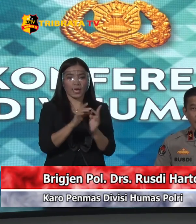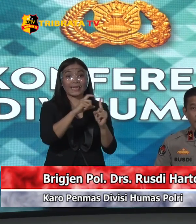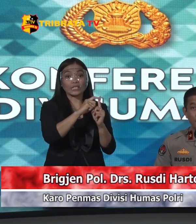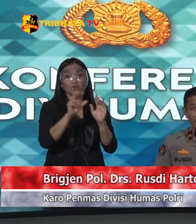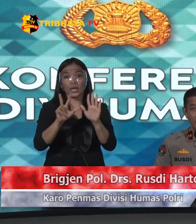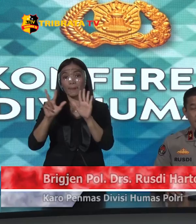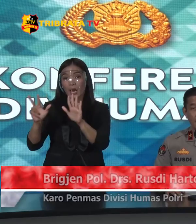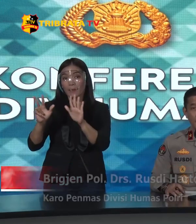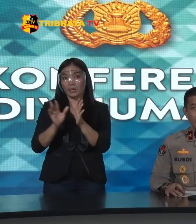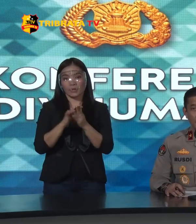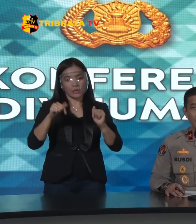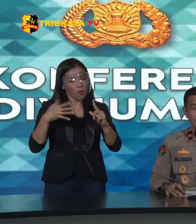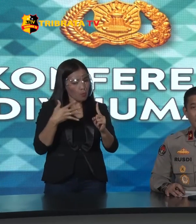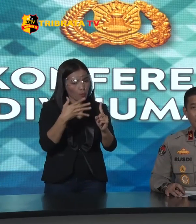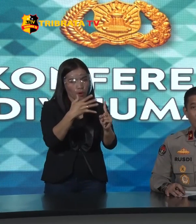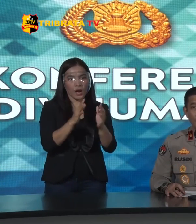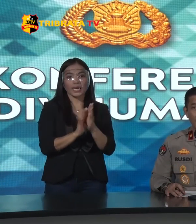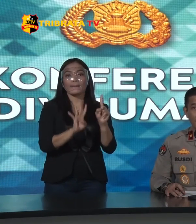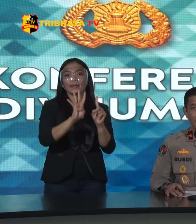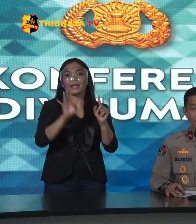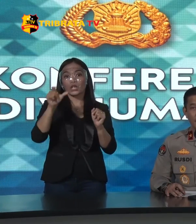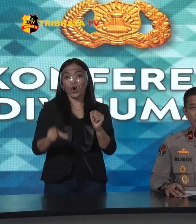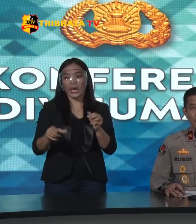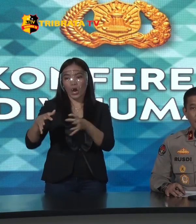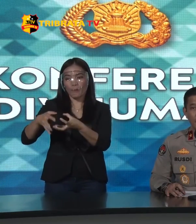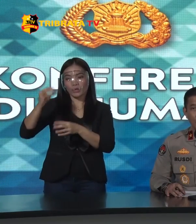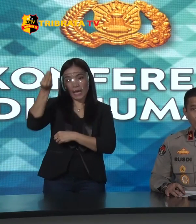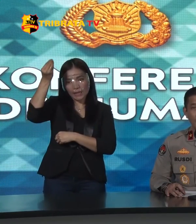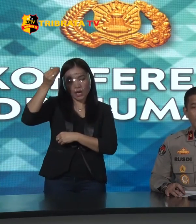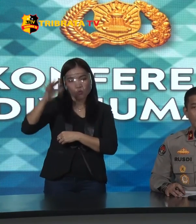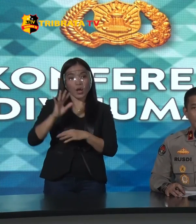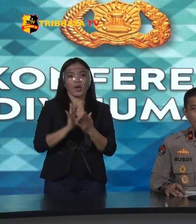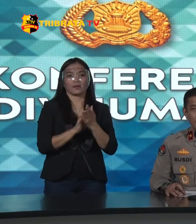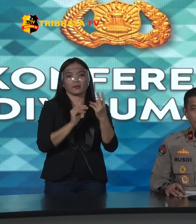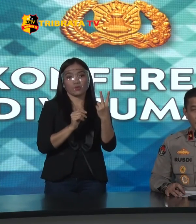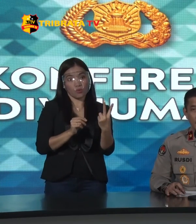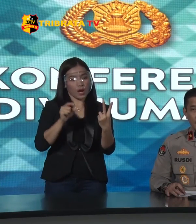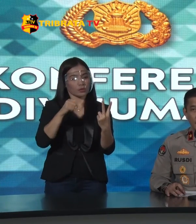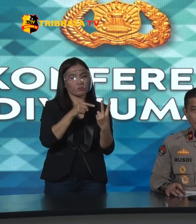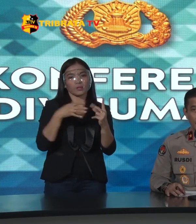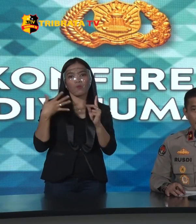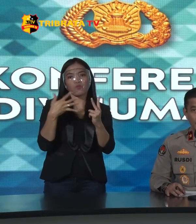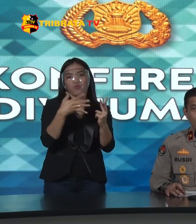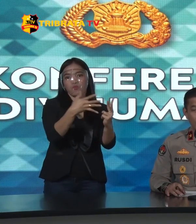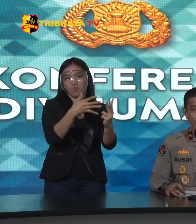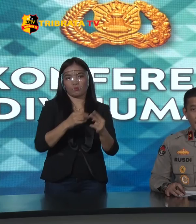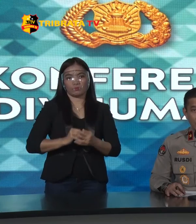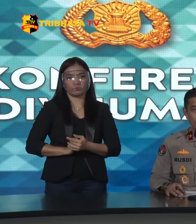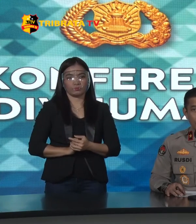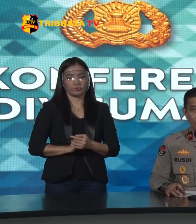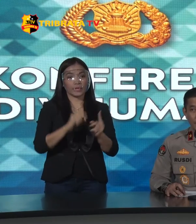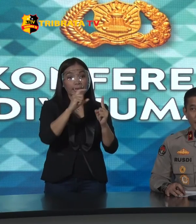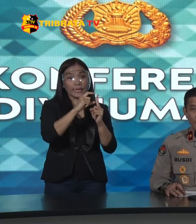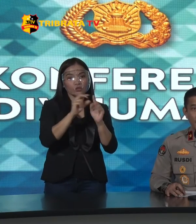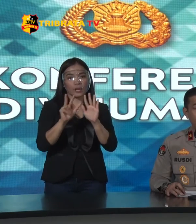Sekali lagi 14 telah diamankan Kelompok Jakarta ini Dan 2 Masih menjadi DPO Dari